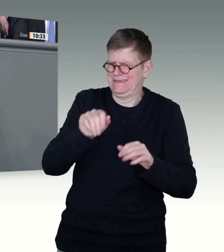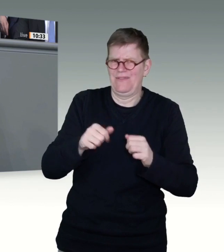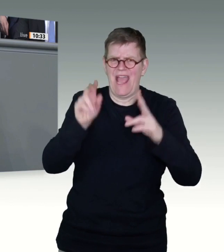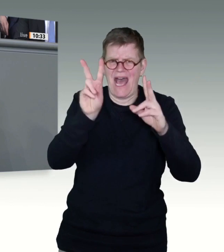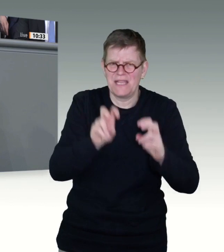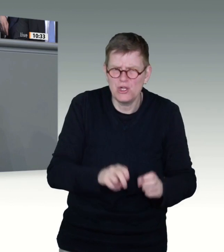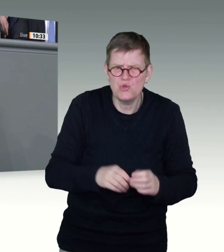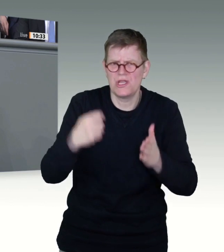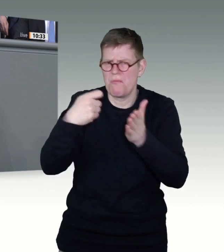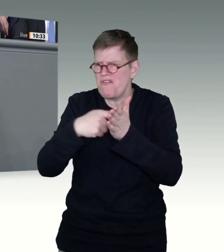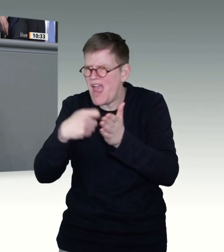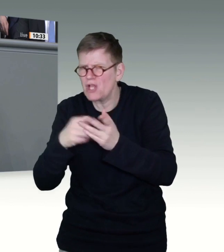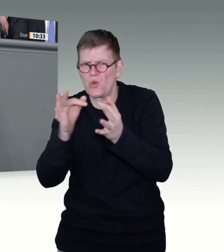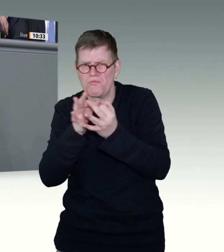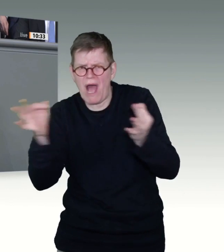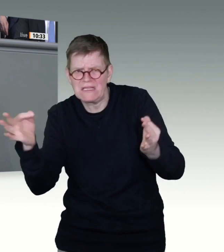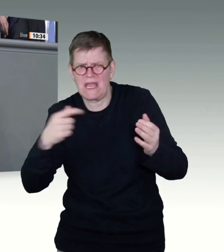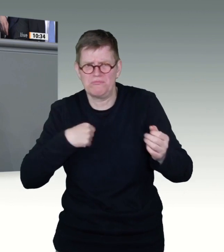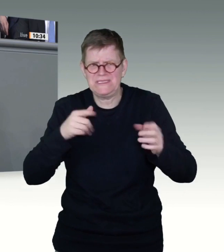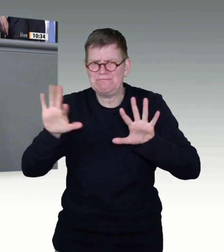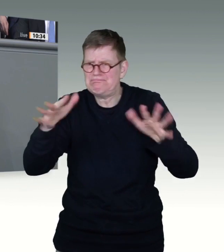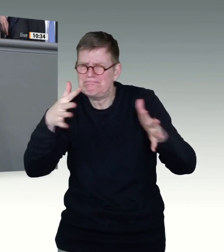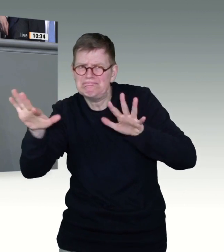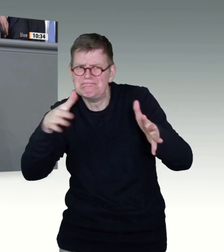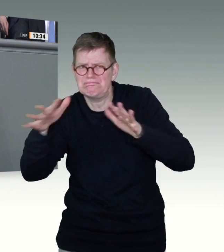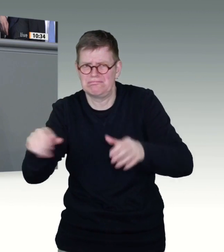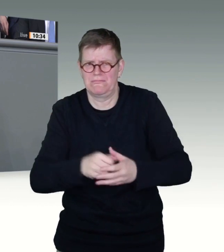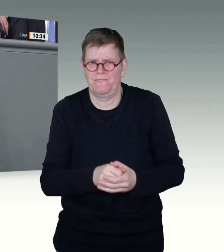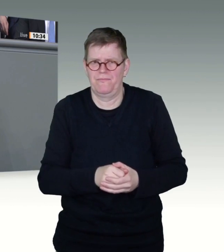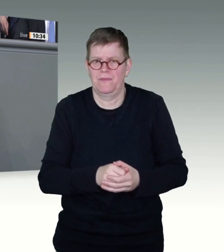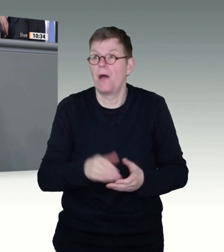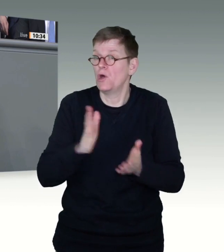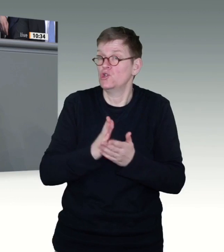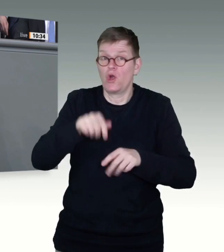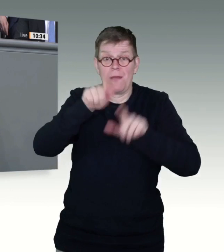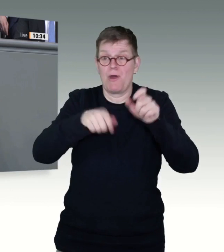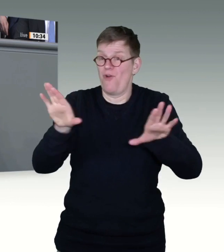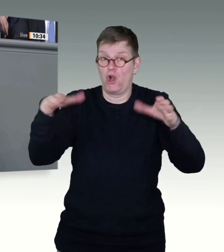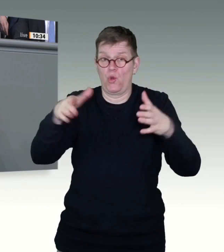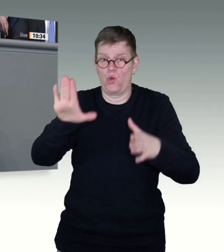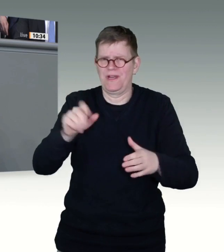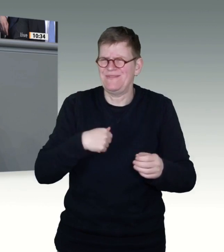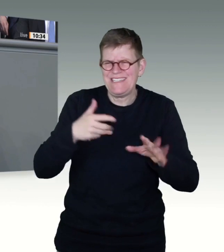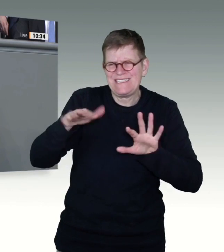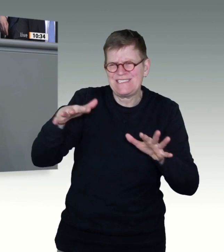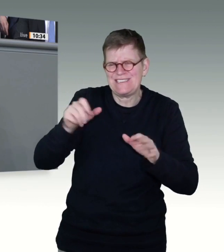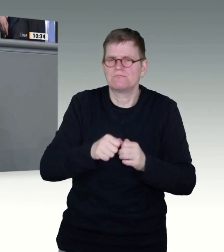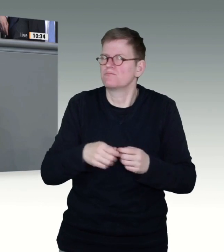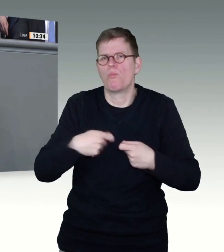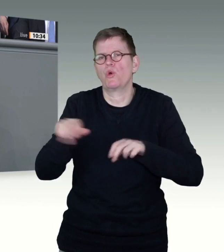Deren Unmut wird seit dem letzten Sommer aber ignoriert. Und dass jetzt ein Herr Lauterbach einer der führenden Corona-Test